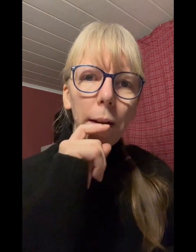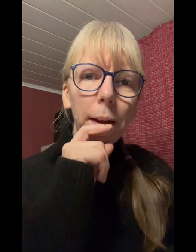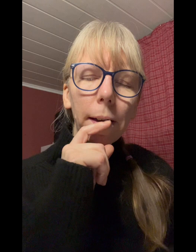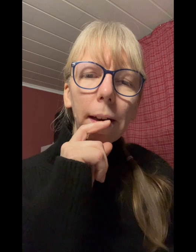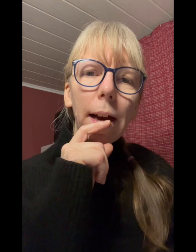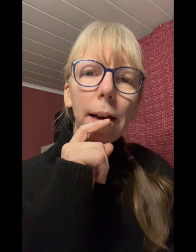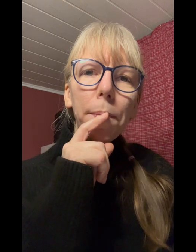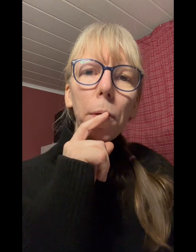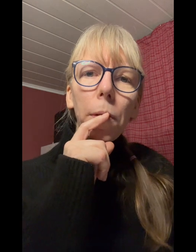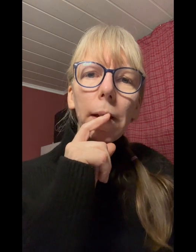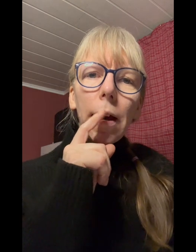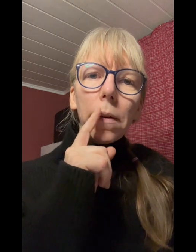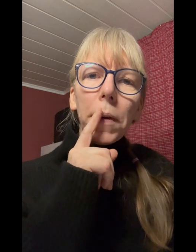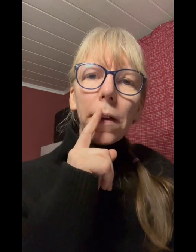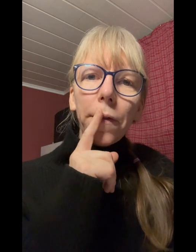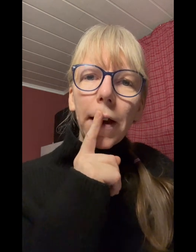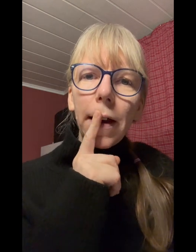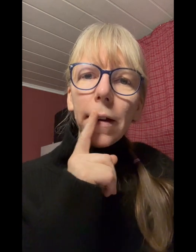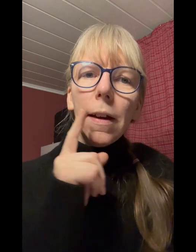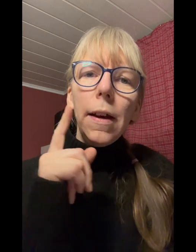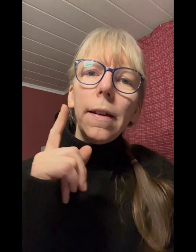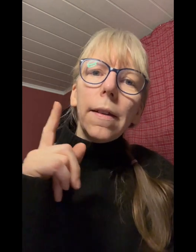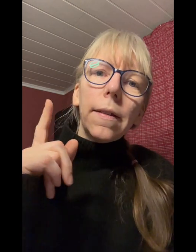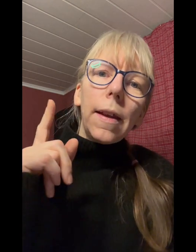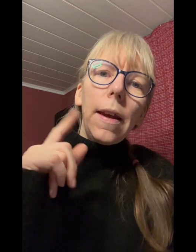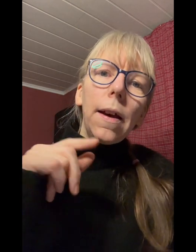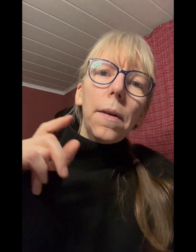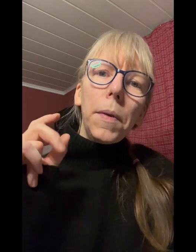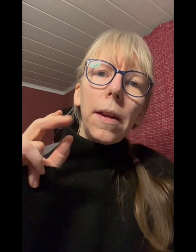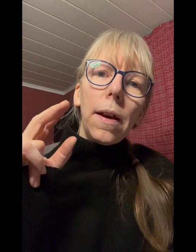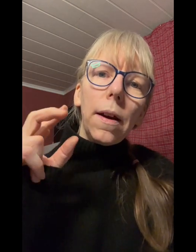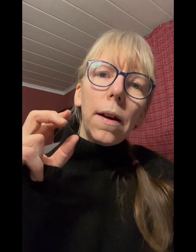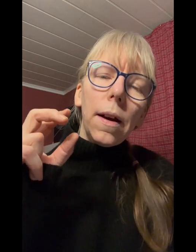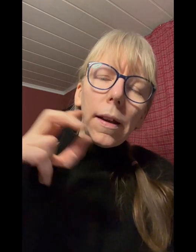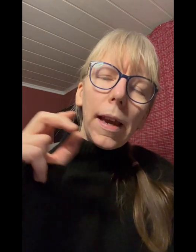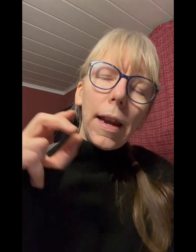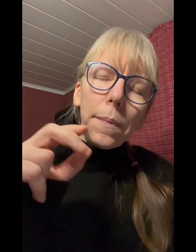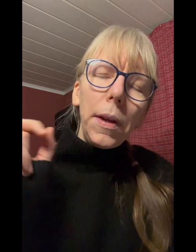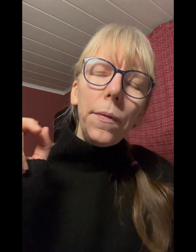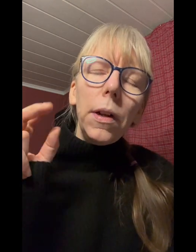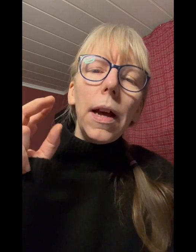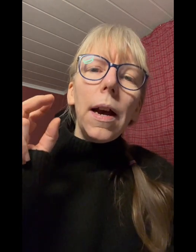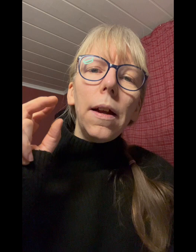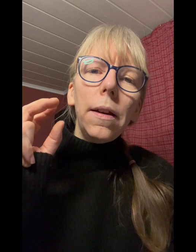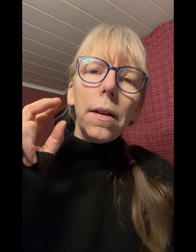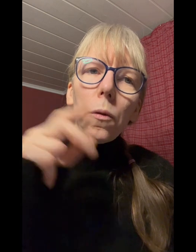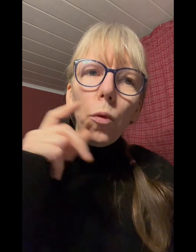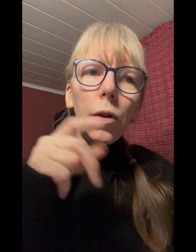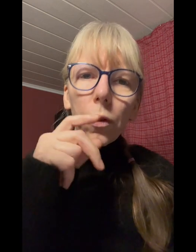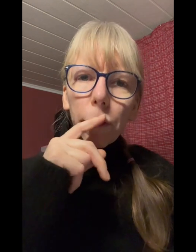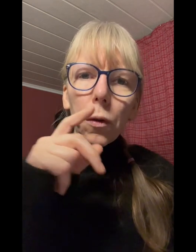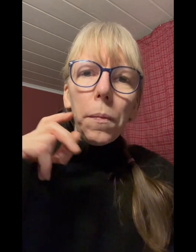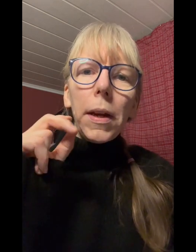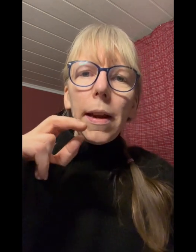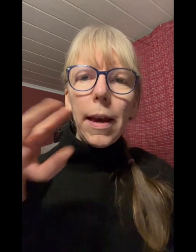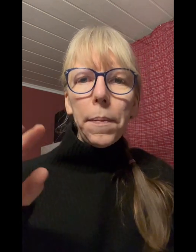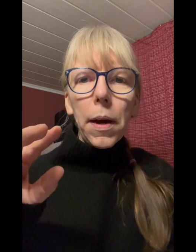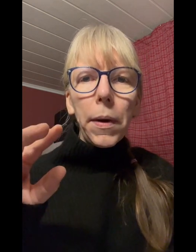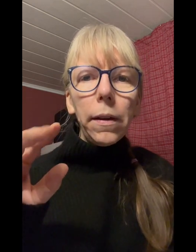kam und hat mich gefragt dass er mit der gerne abnehmen will and und sorry mit einer app arbeitet